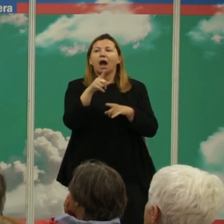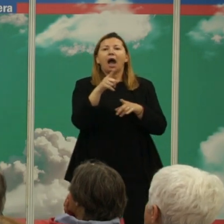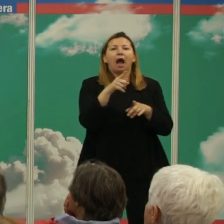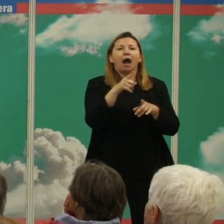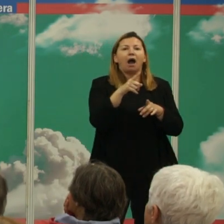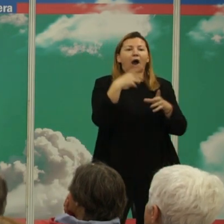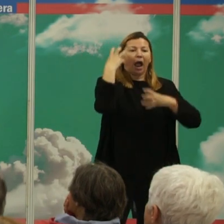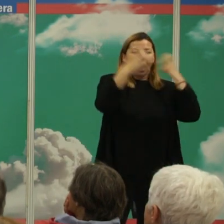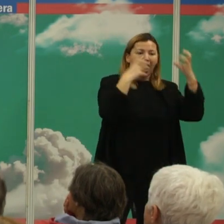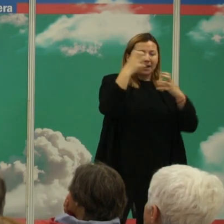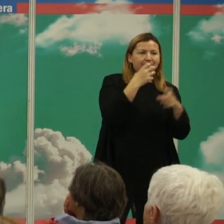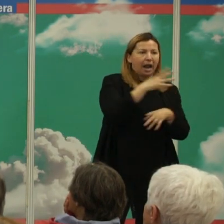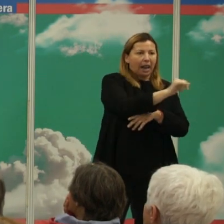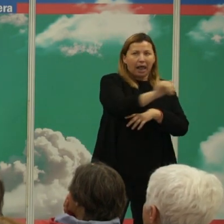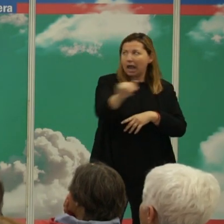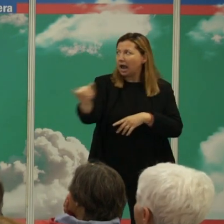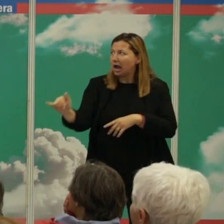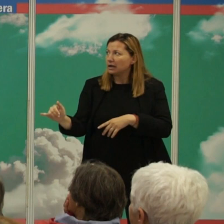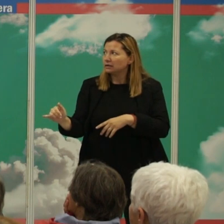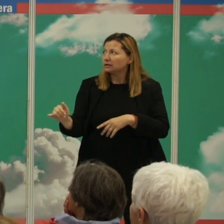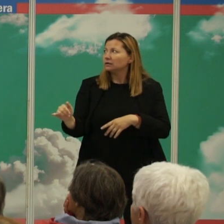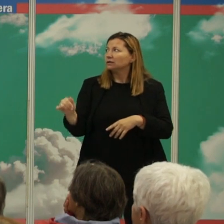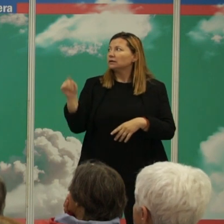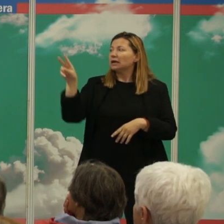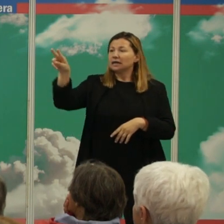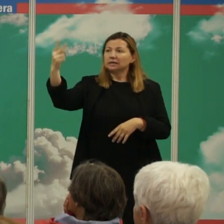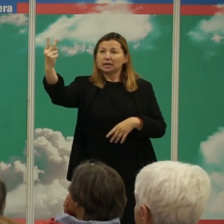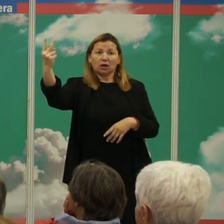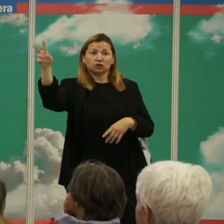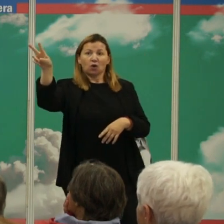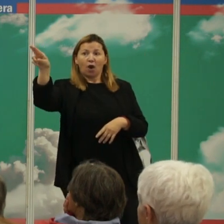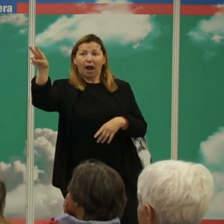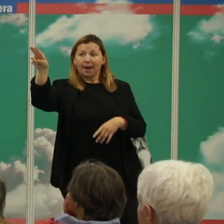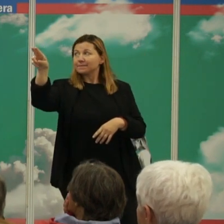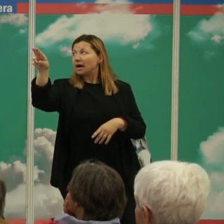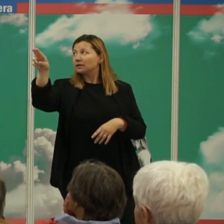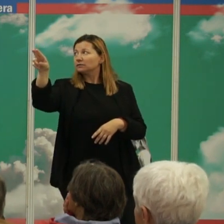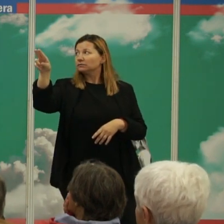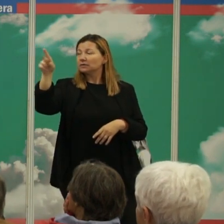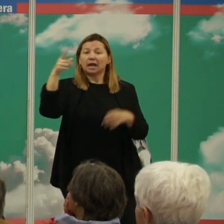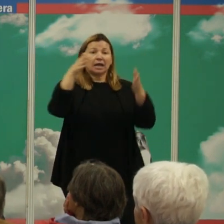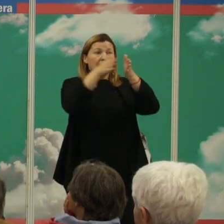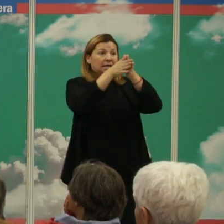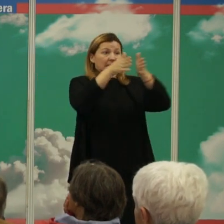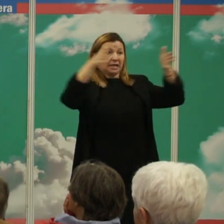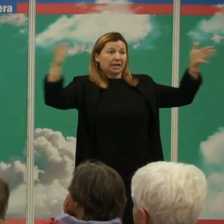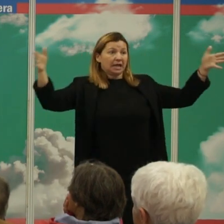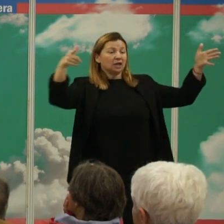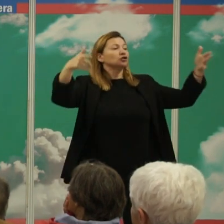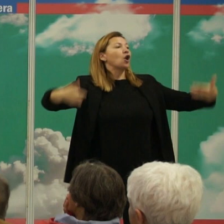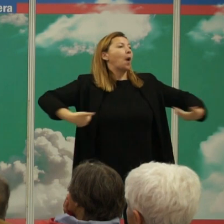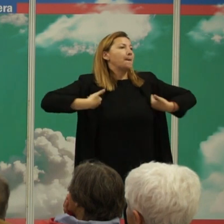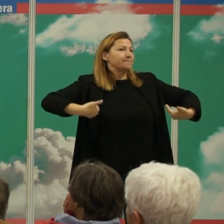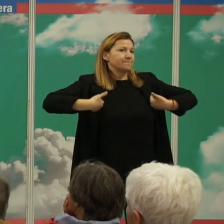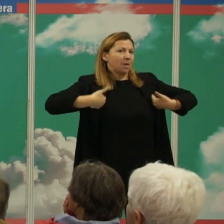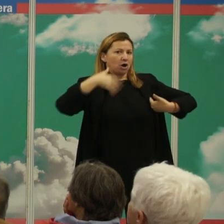cada una de ellas con unas relaciones de parentesco estas dos especies son hermanas si estas son las únicas especies que hay en el grupo de primates por ejemplo